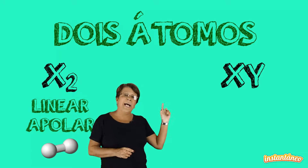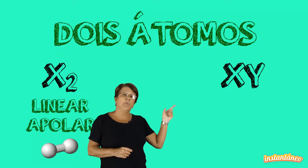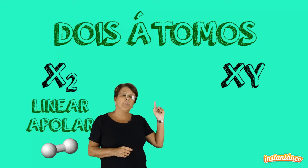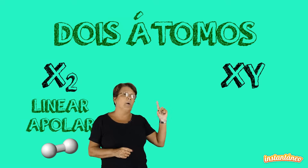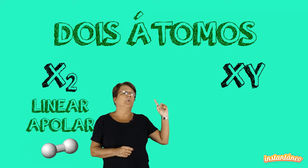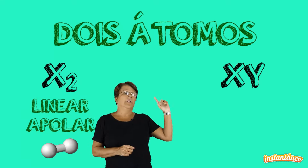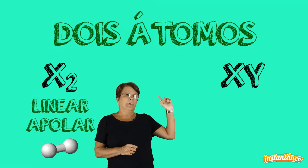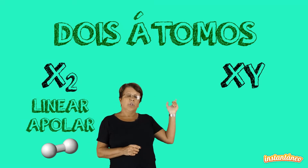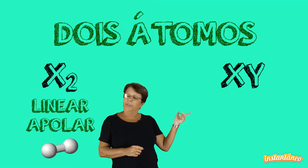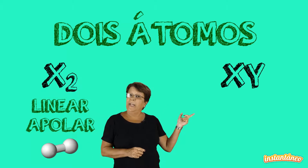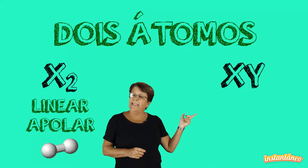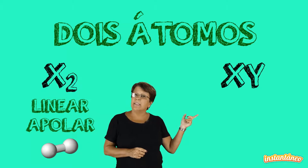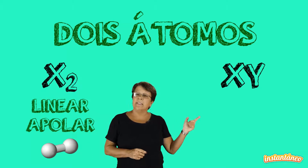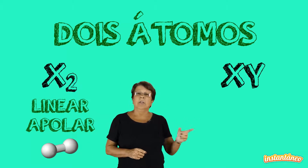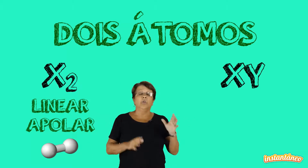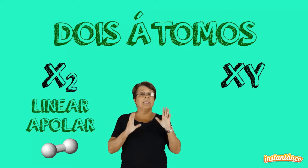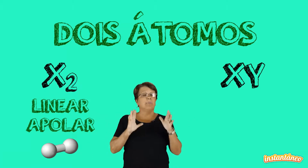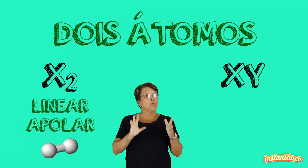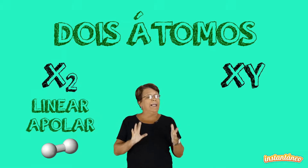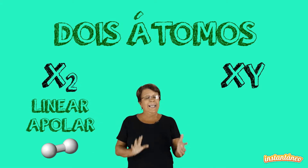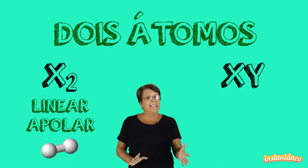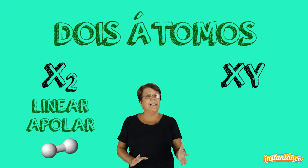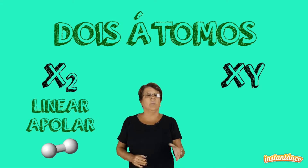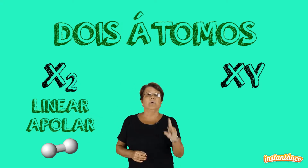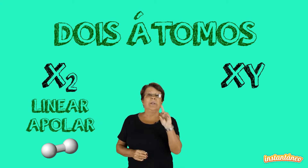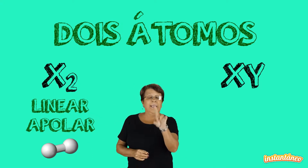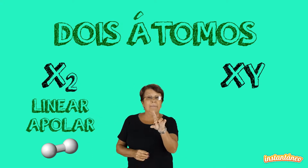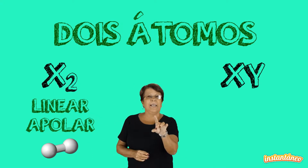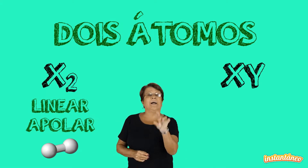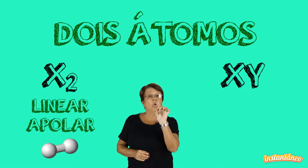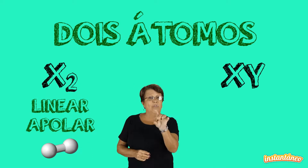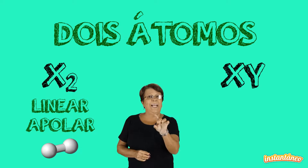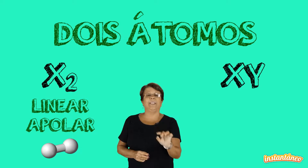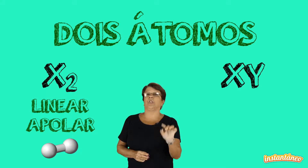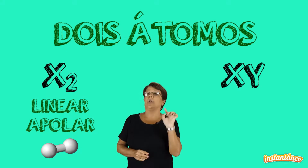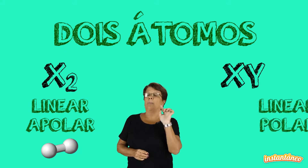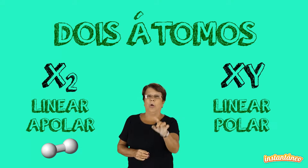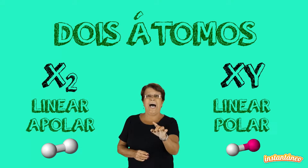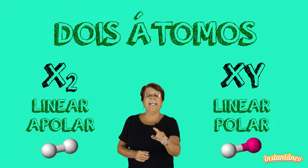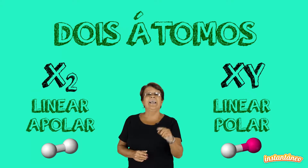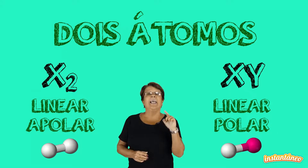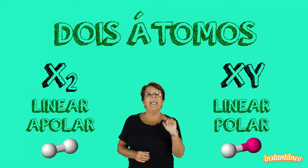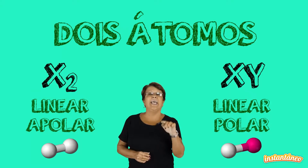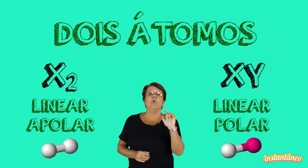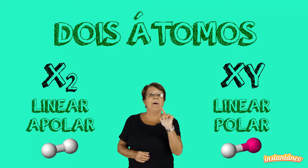átomos são diferentes, nós temos uma ligação química covalente polar e uma